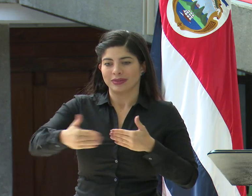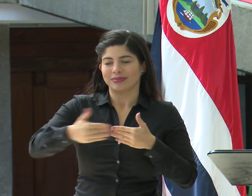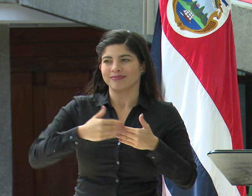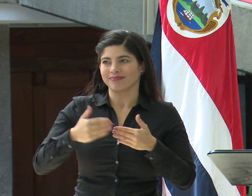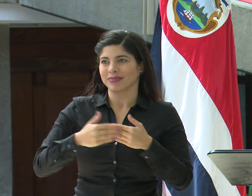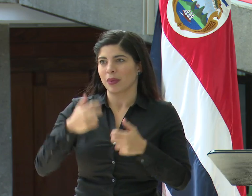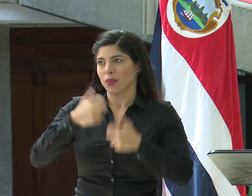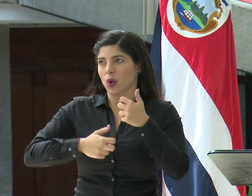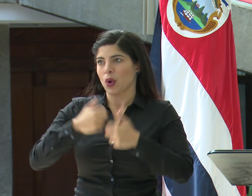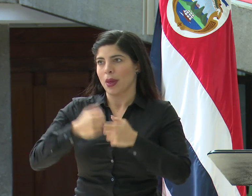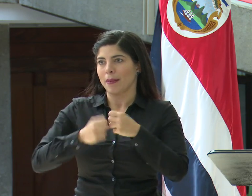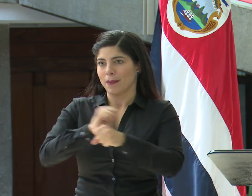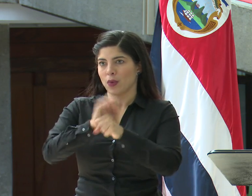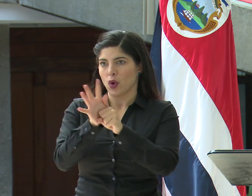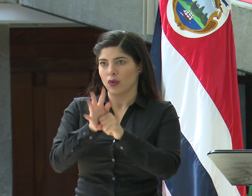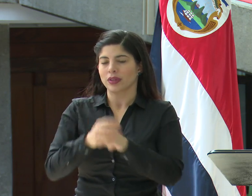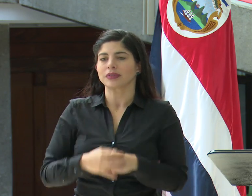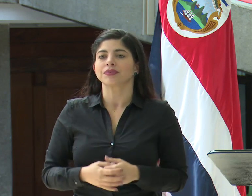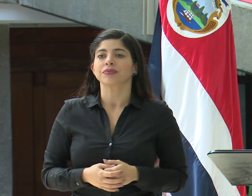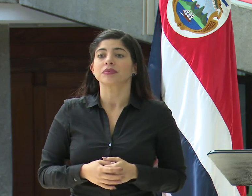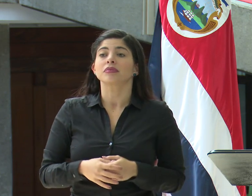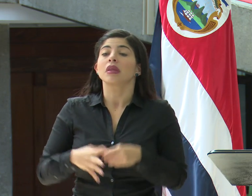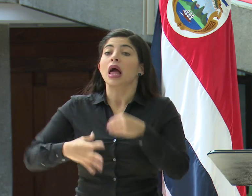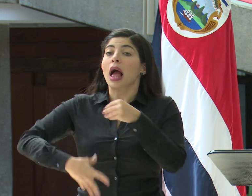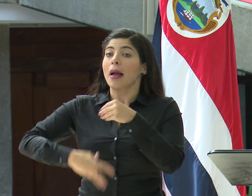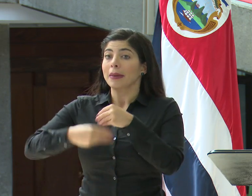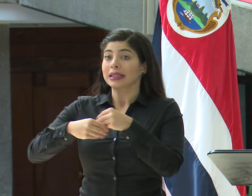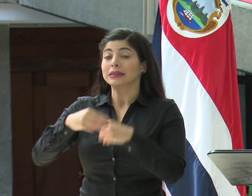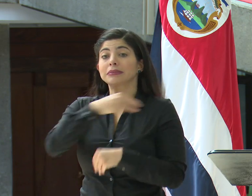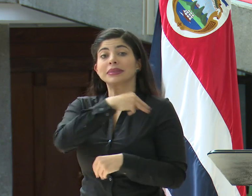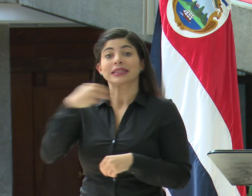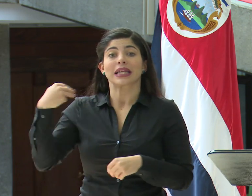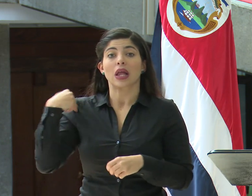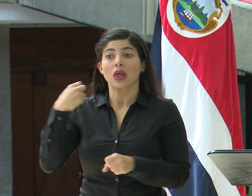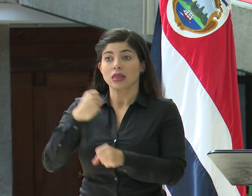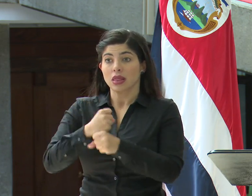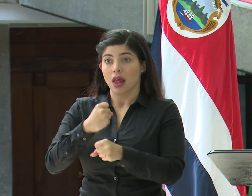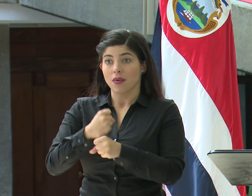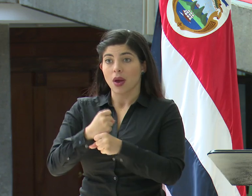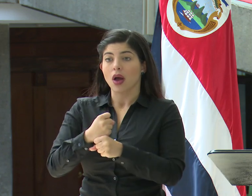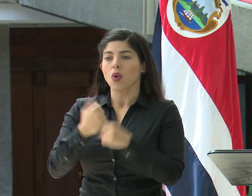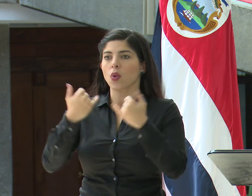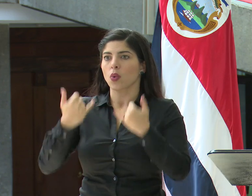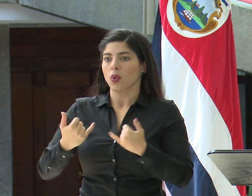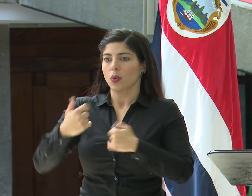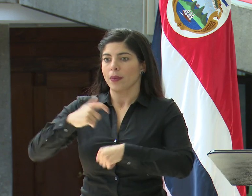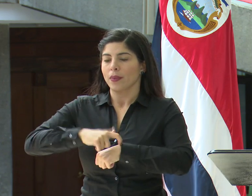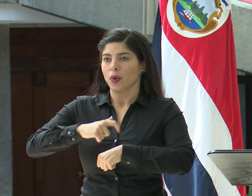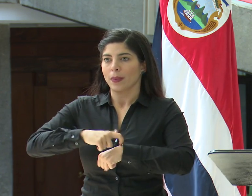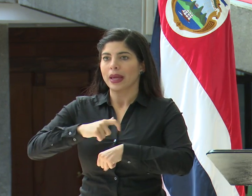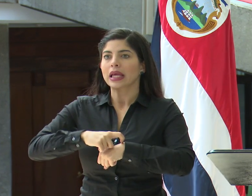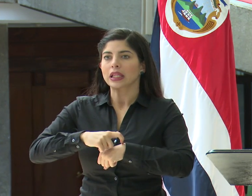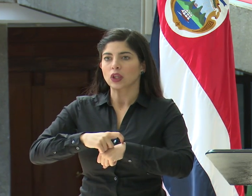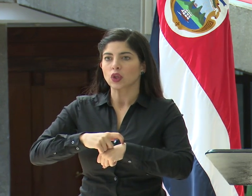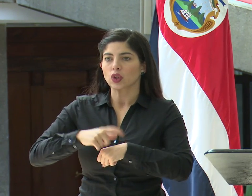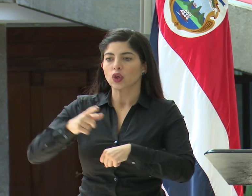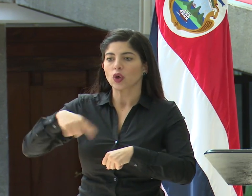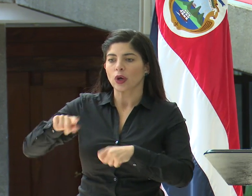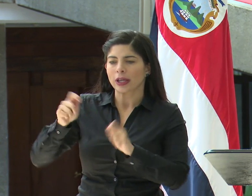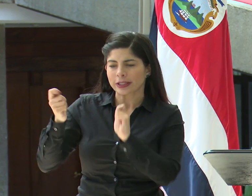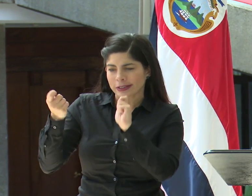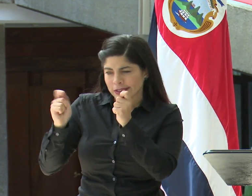del COVID-19. Además, el Ministerio de Trabajo se encuentra en este momento haciendo